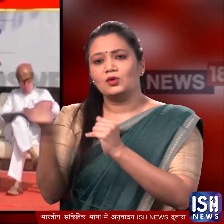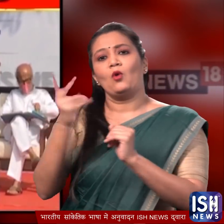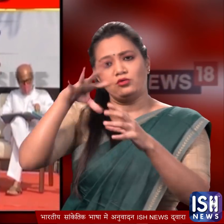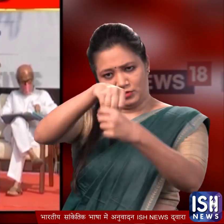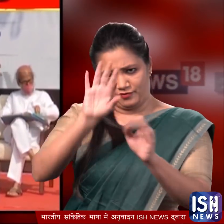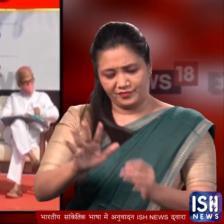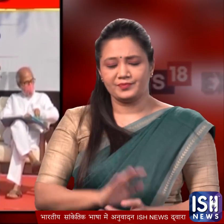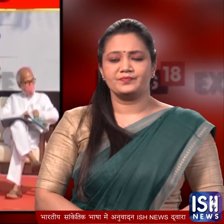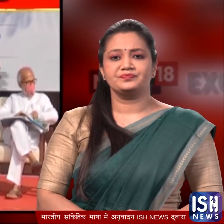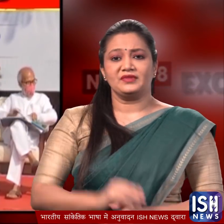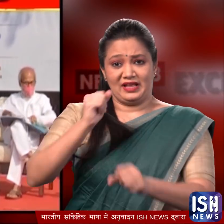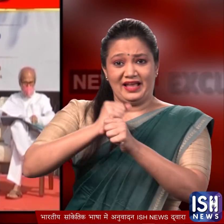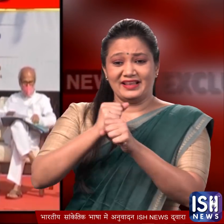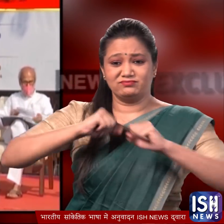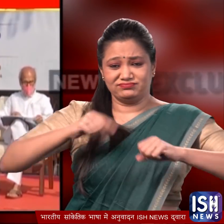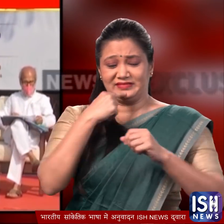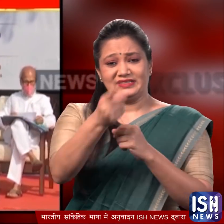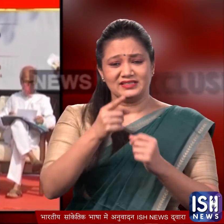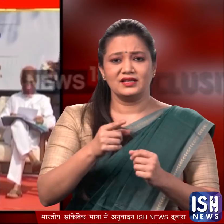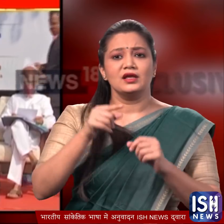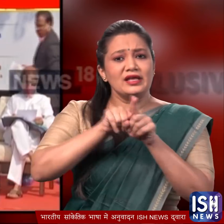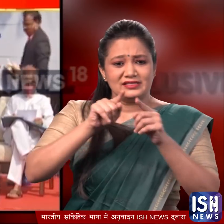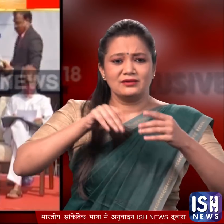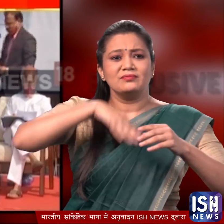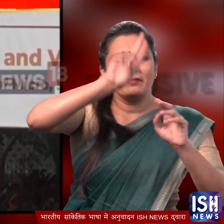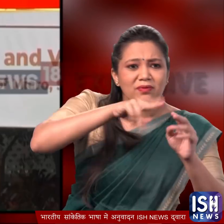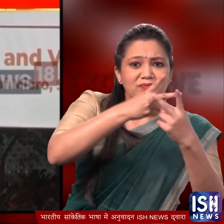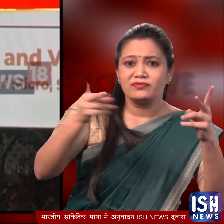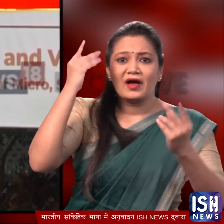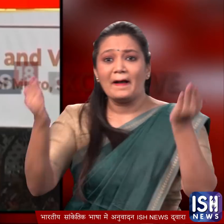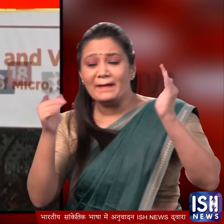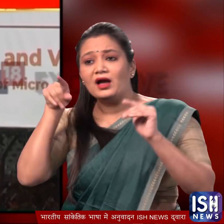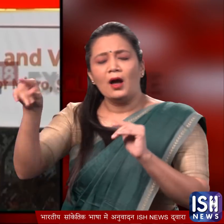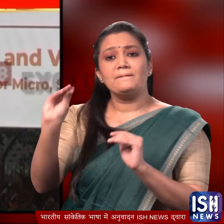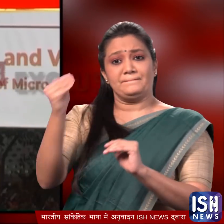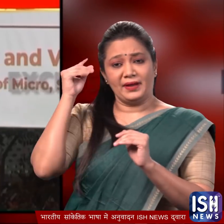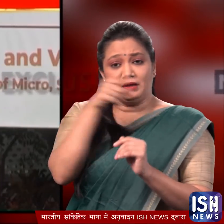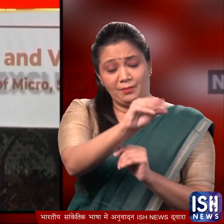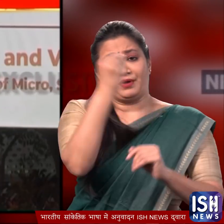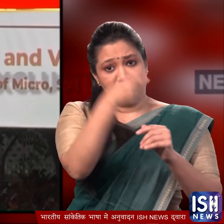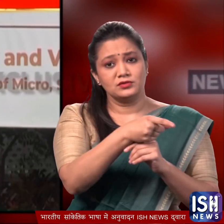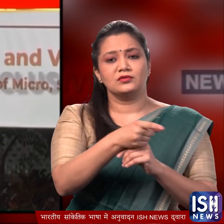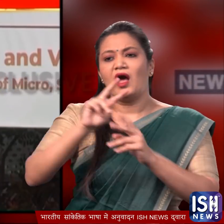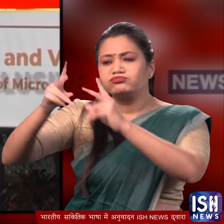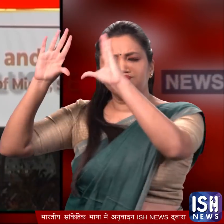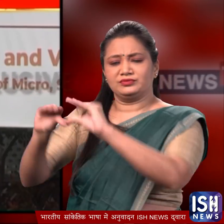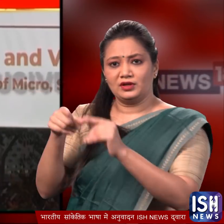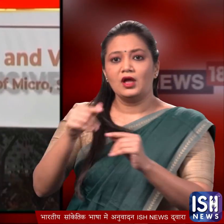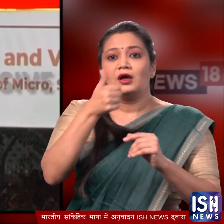सारंगी भी मौझूद है इस मौके पर गड़करी ने दावा किया कि ये पेंट बाजार में मौझूद दूसरे पेंट की तुलना में नसर बहतर है बलकि ये छे